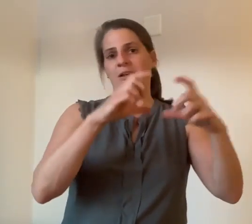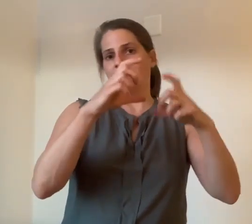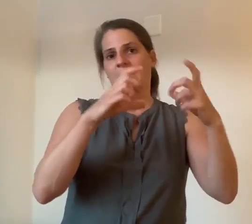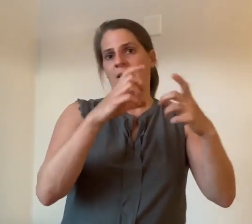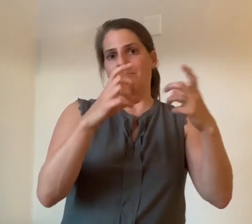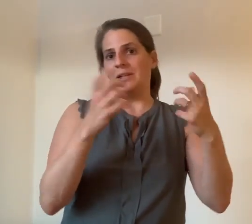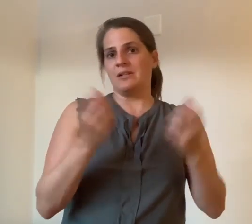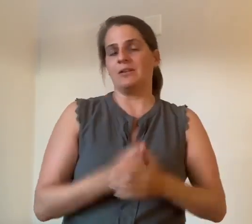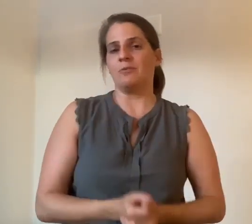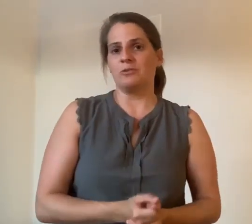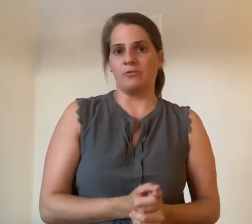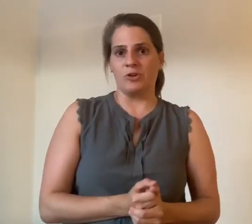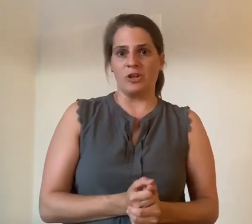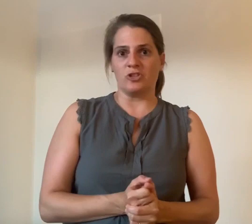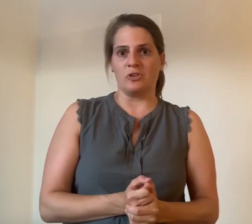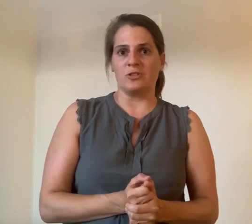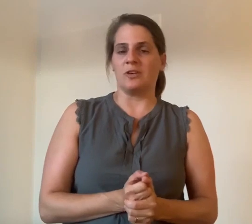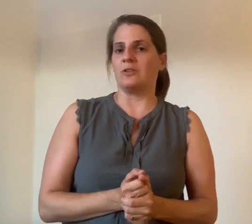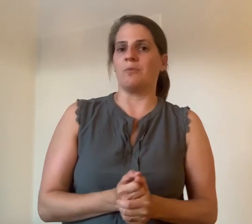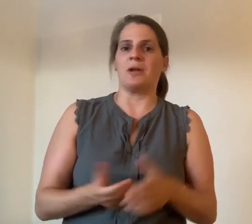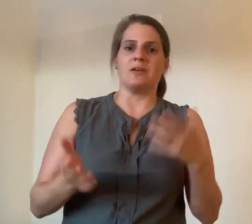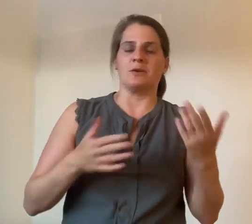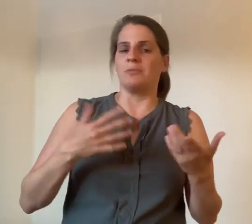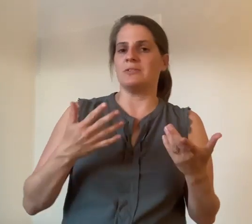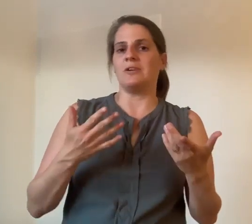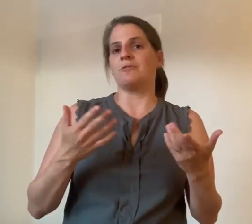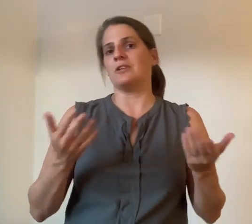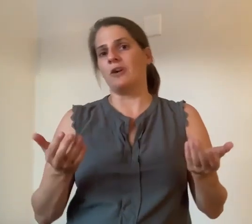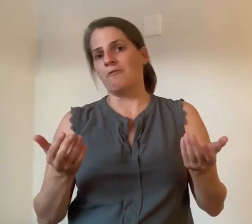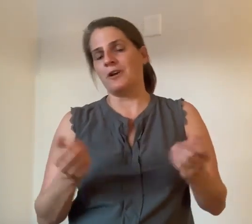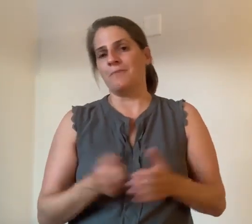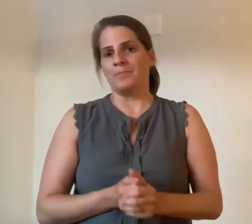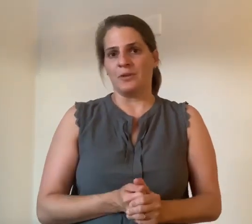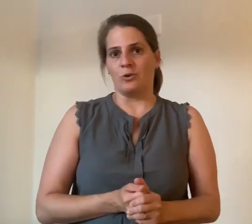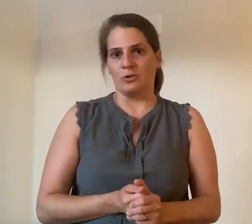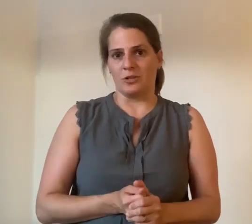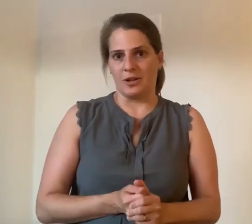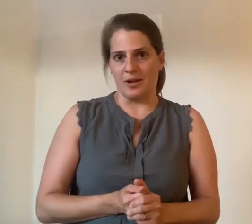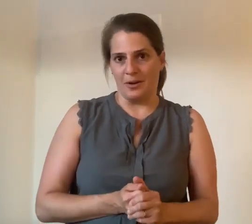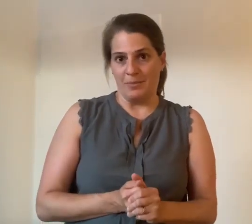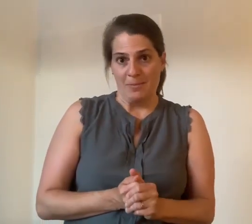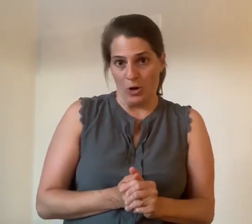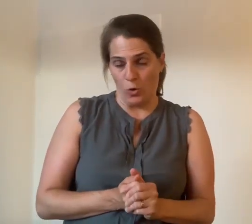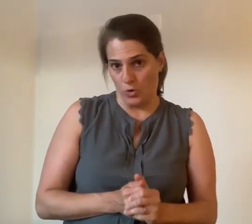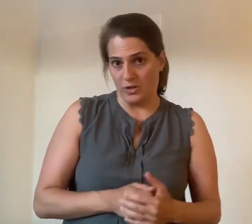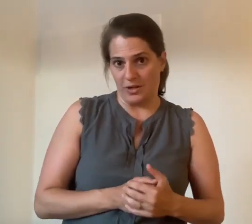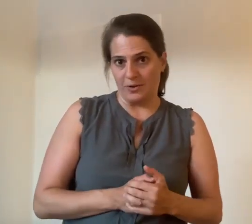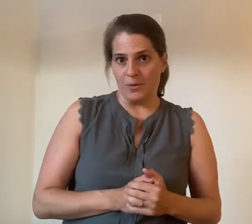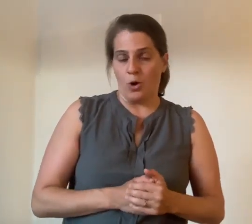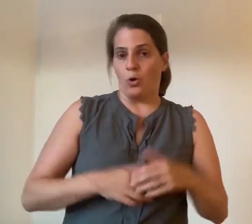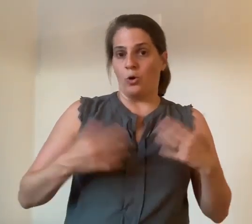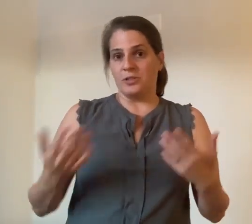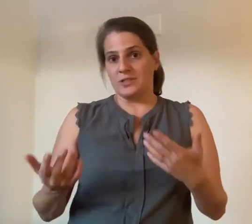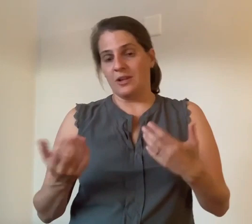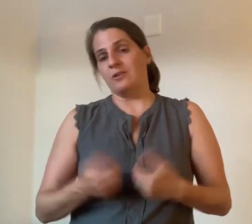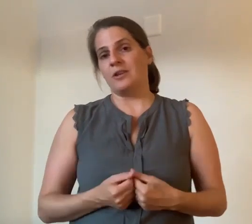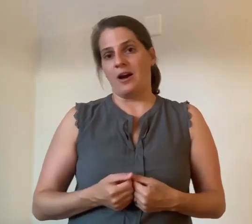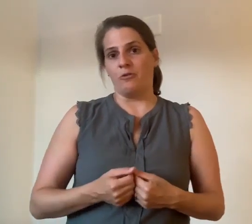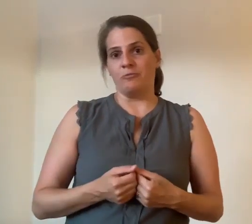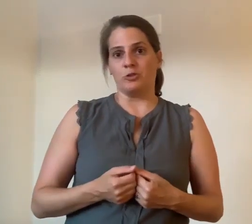Bilder, zur Verfügung stehen. Sie können aber auch zusammen auf einer Tafel oder in einem Ordner ziehen. Oder Sie können auch auf einem